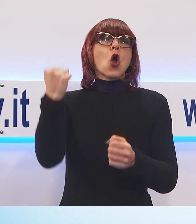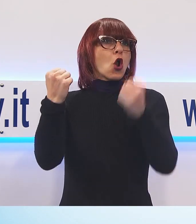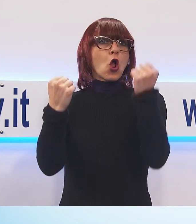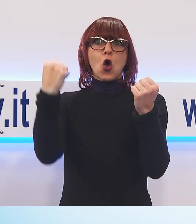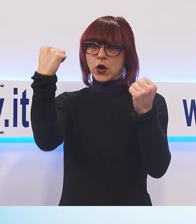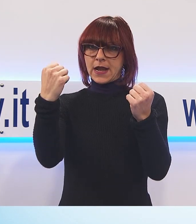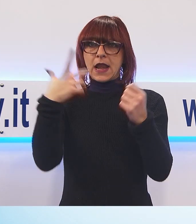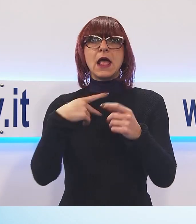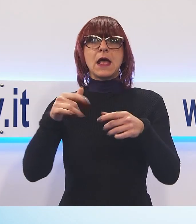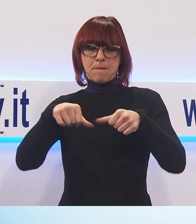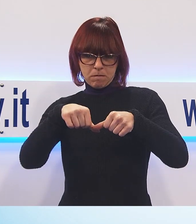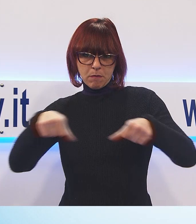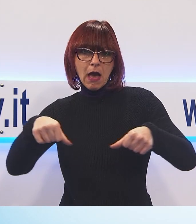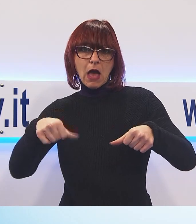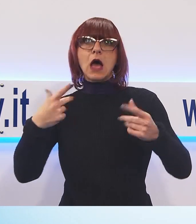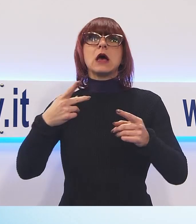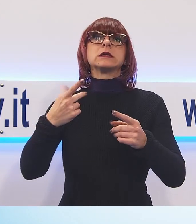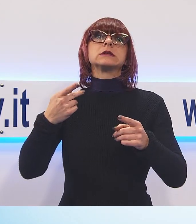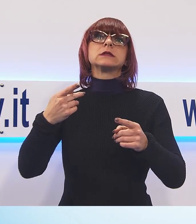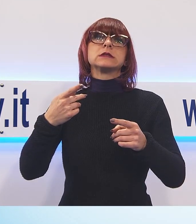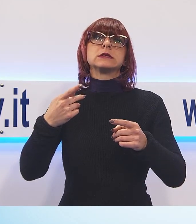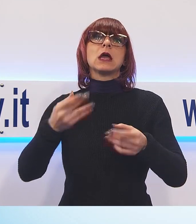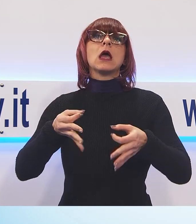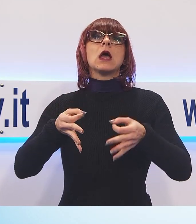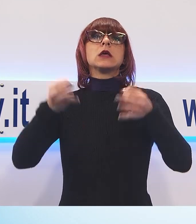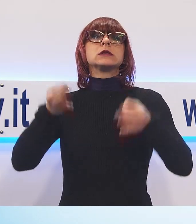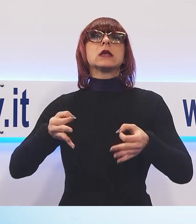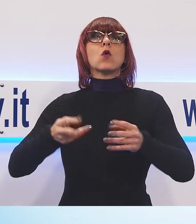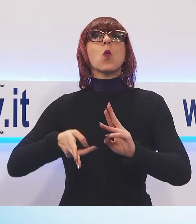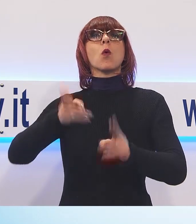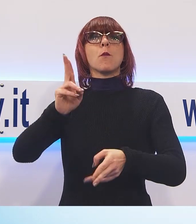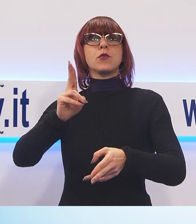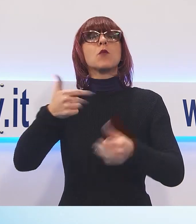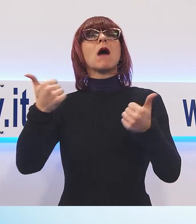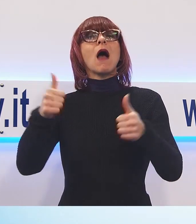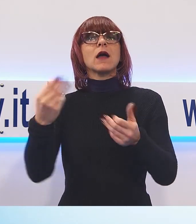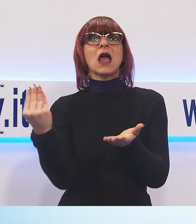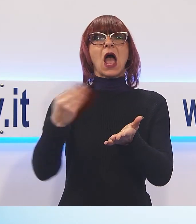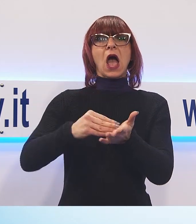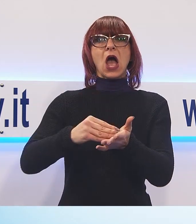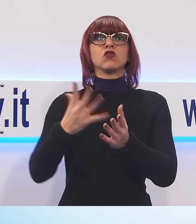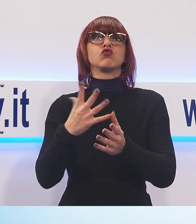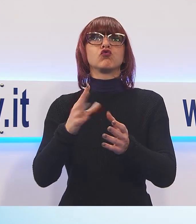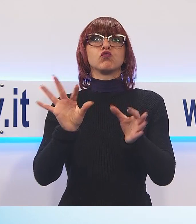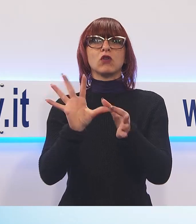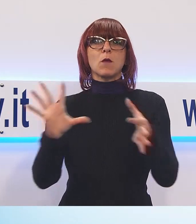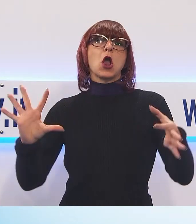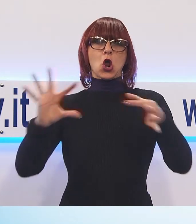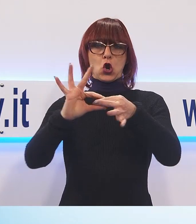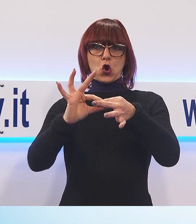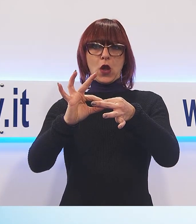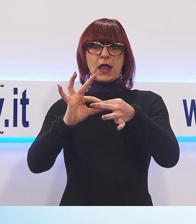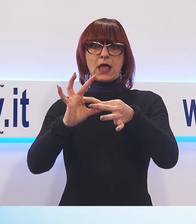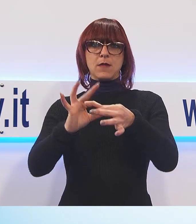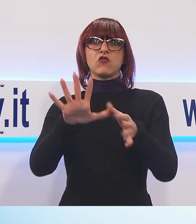anche dei giunti che uniscono le cinque strutture per collocarle e fare un corpo